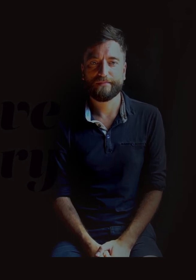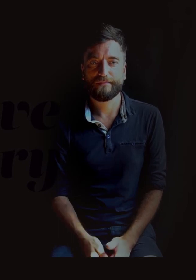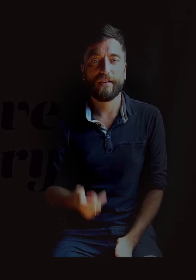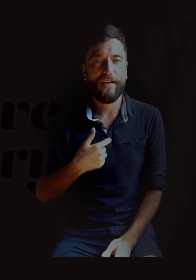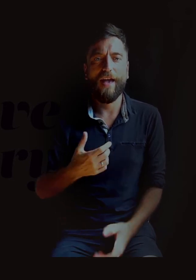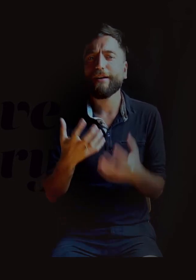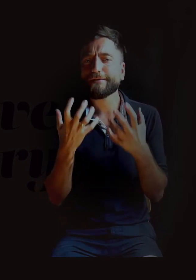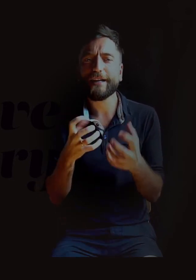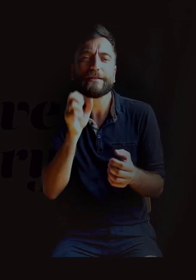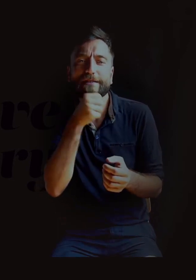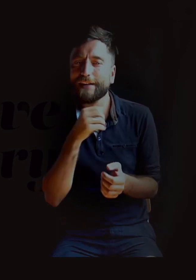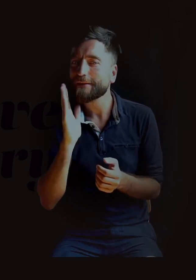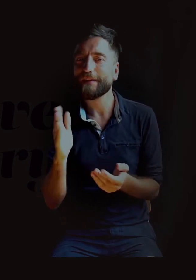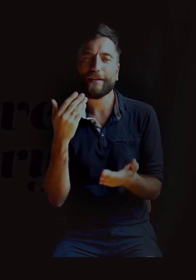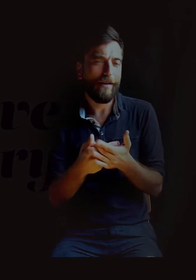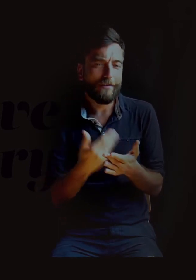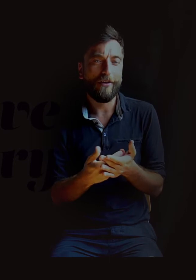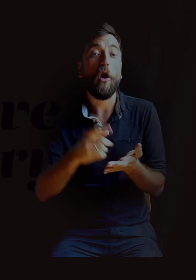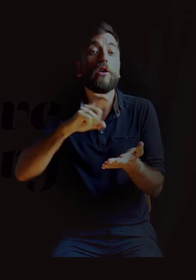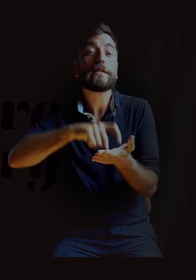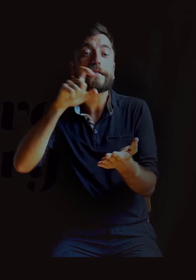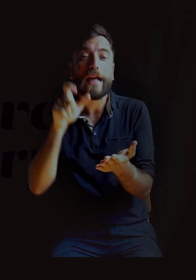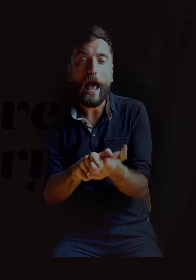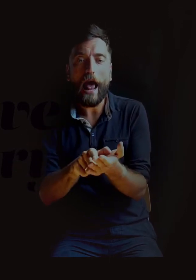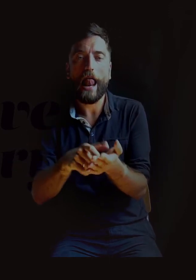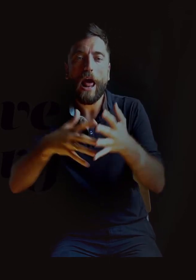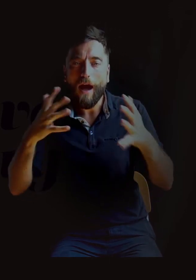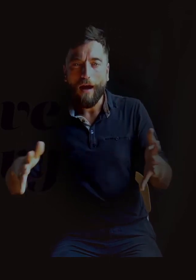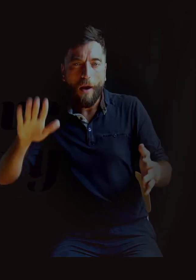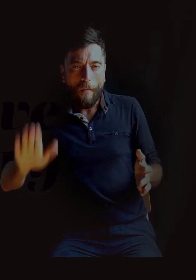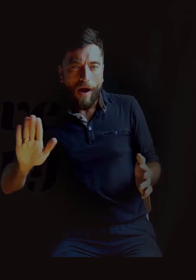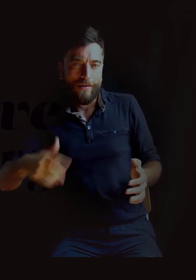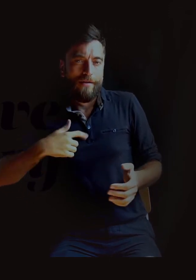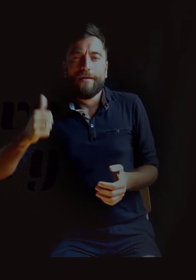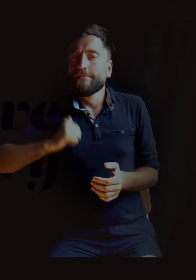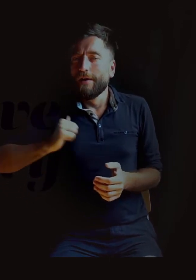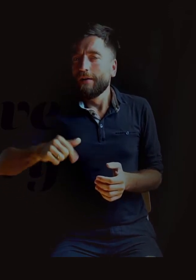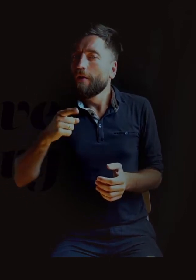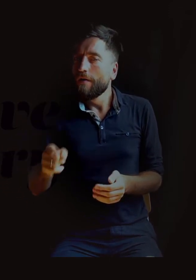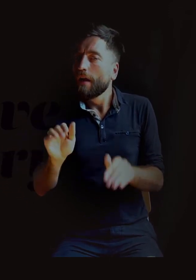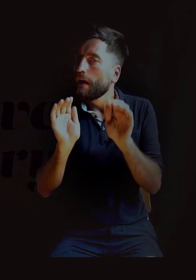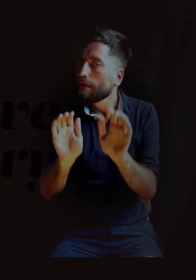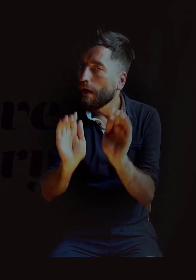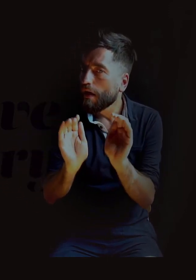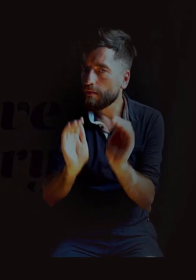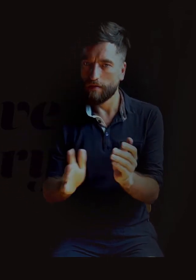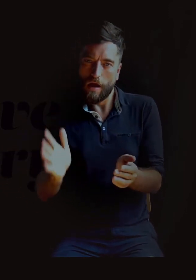Chciałam być najdoroślejsza, więc wyczekiwałam tej sali na dole. Mam wrażenie, że ta sala na dole była chyba zachowana w takim